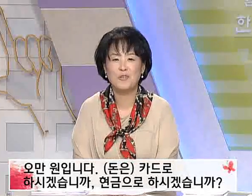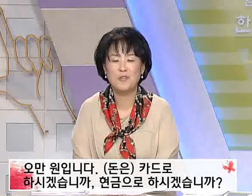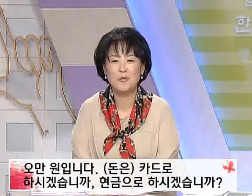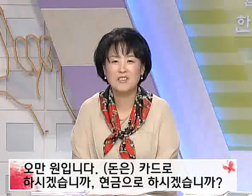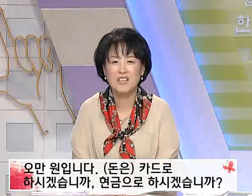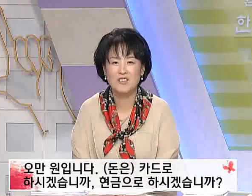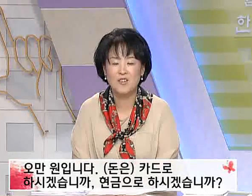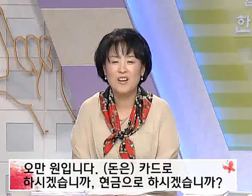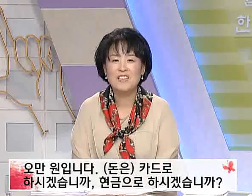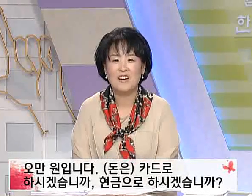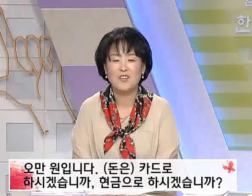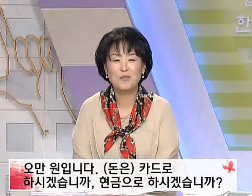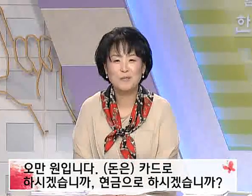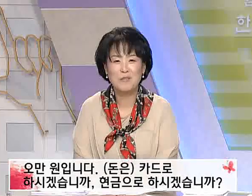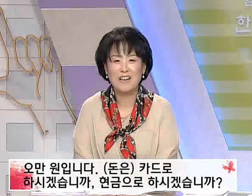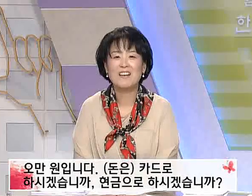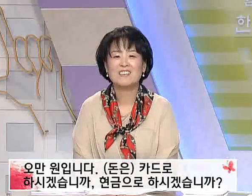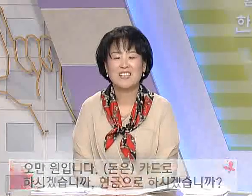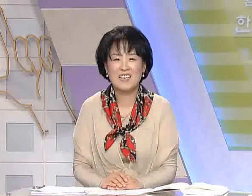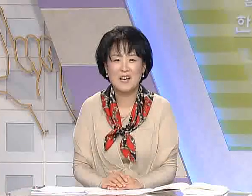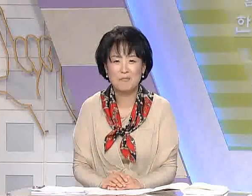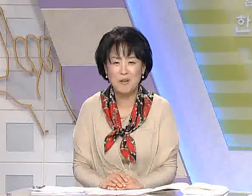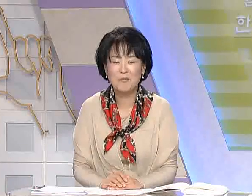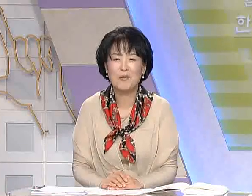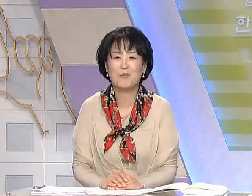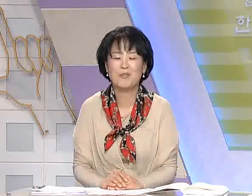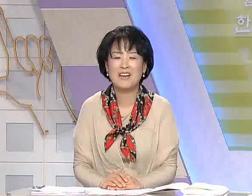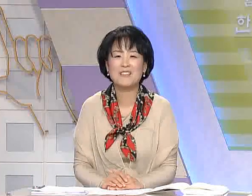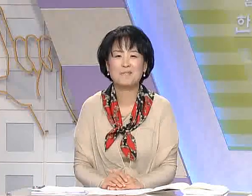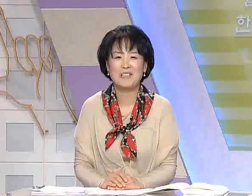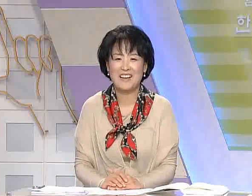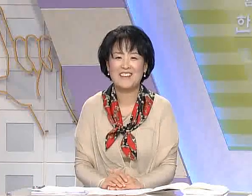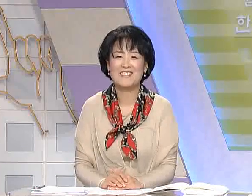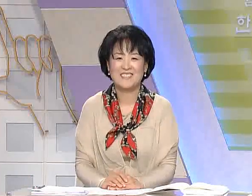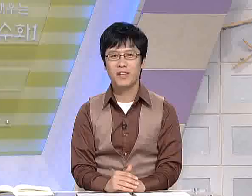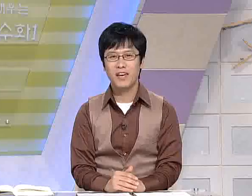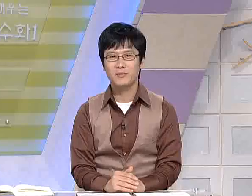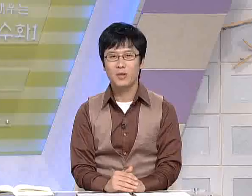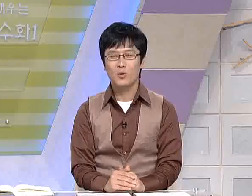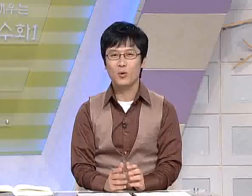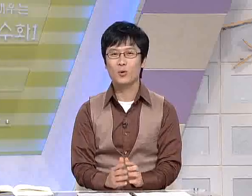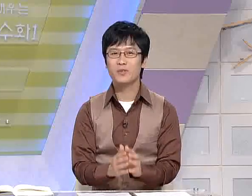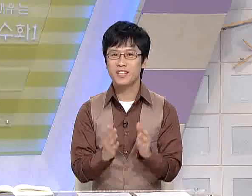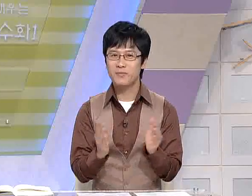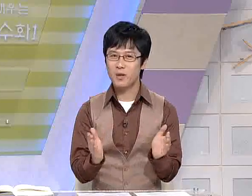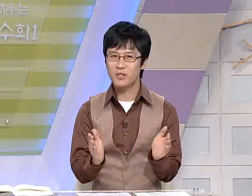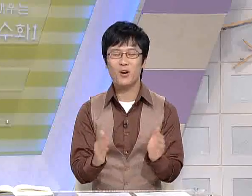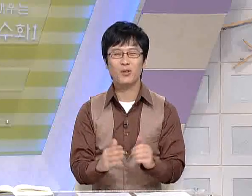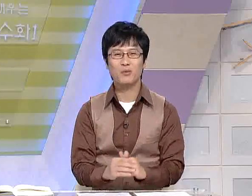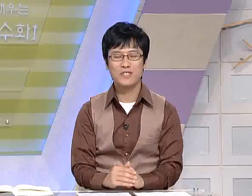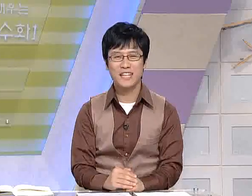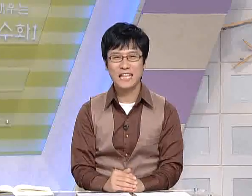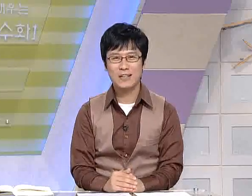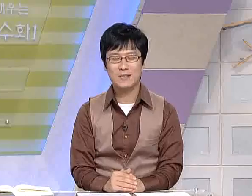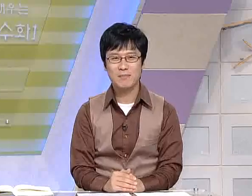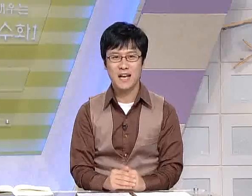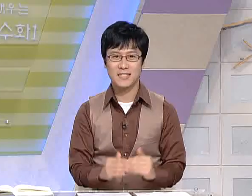보이면서 표현이 되죠. 어렵지만 자세히 한번 배워보도록 하겠습니다. 네. 조금 길면서 어려운 문장이 나왔습니다.